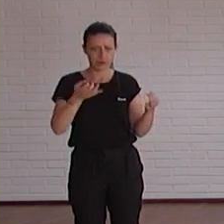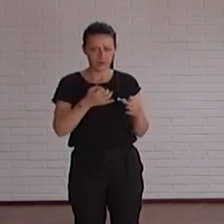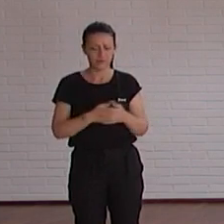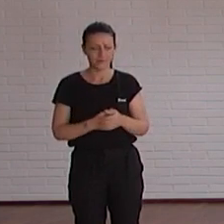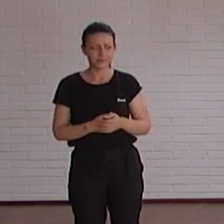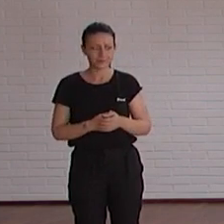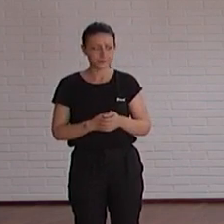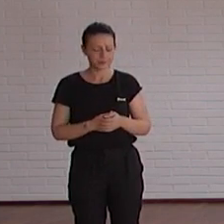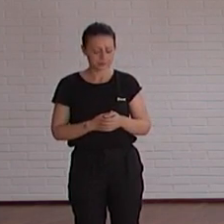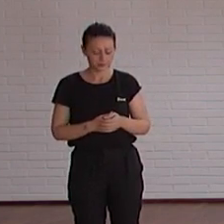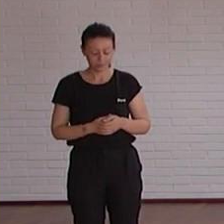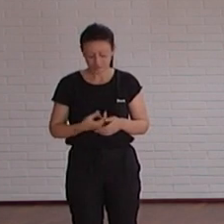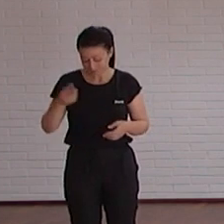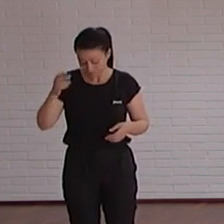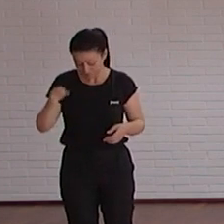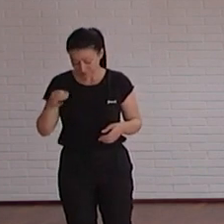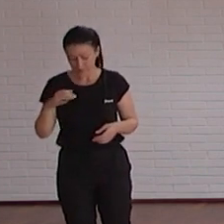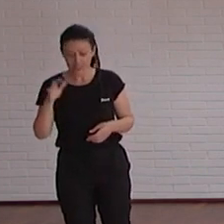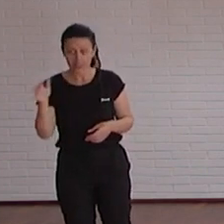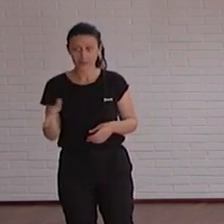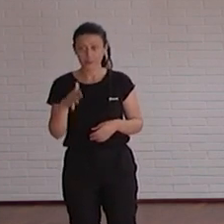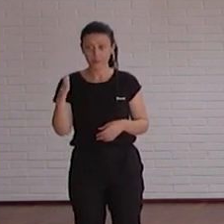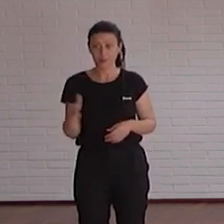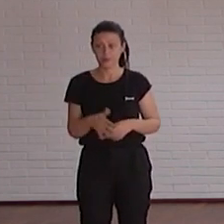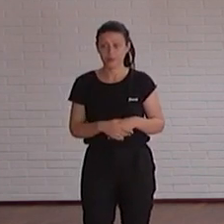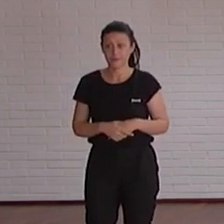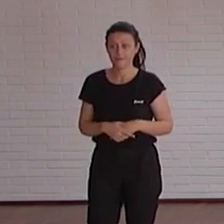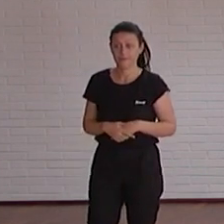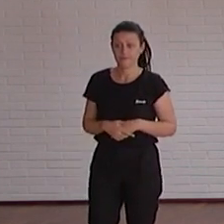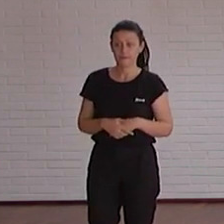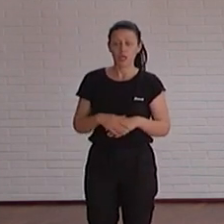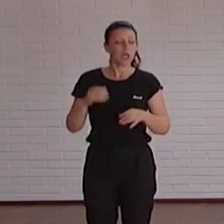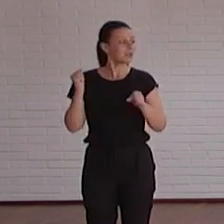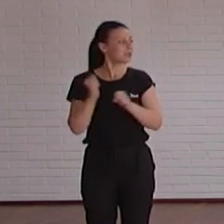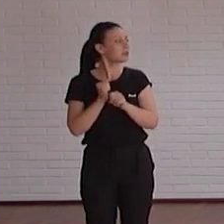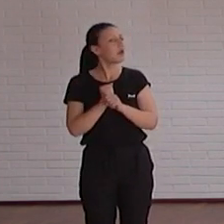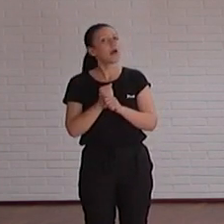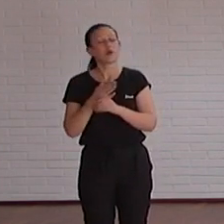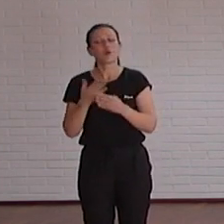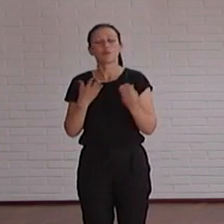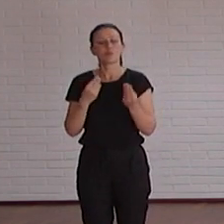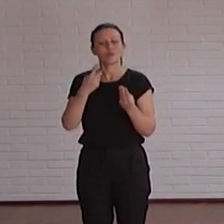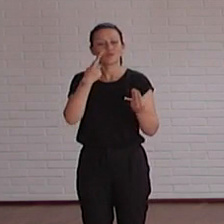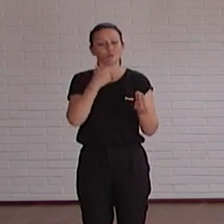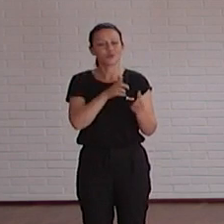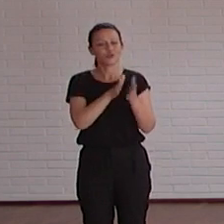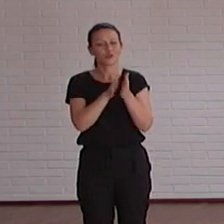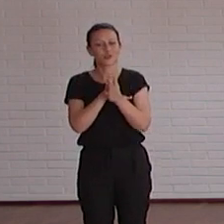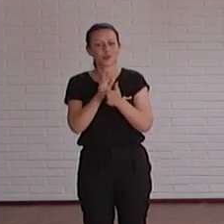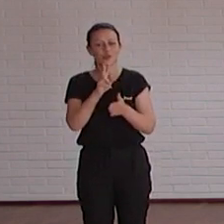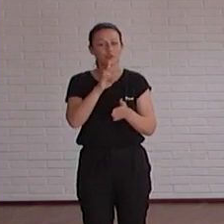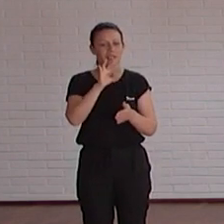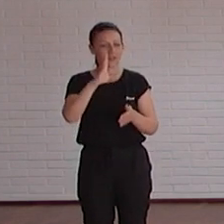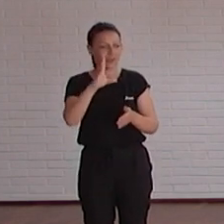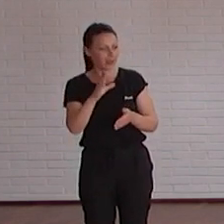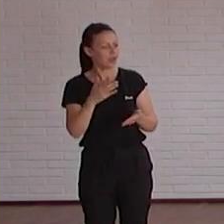verdad que además de la productividad aunque aunque se trabajó mucho veo que están aquí los compañeros de la UTC hay